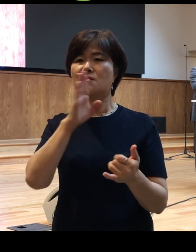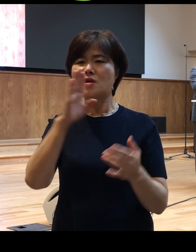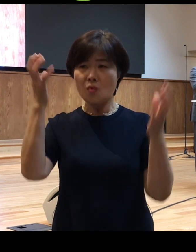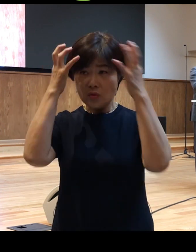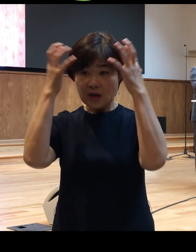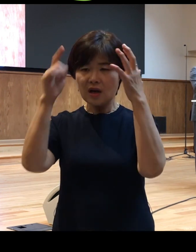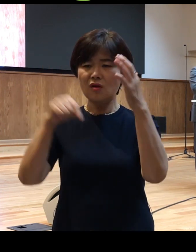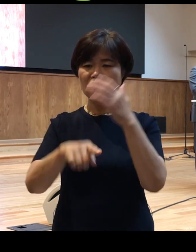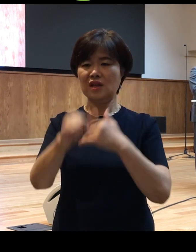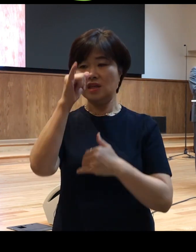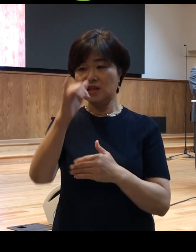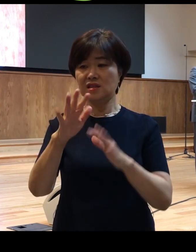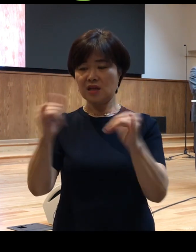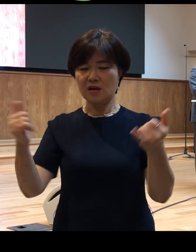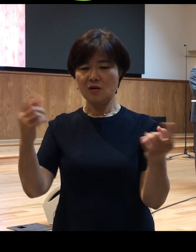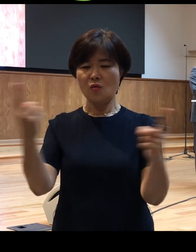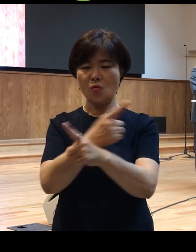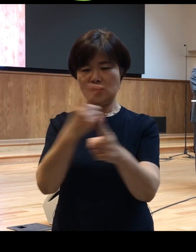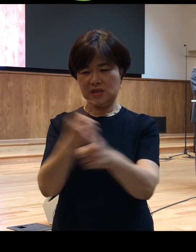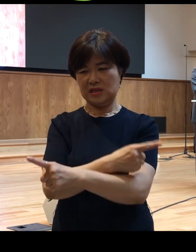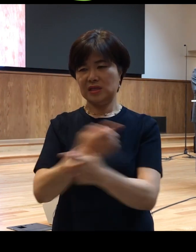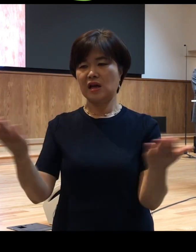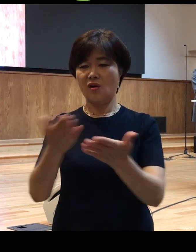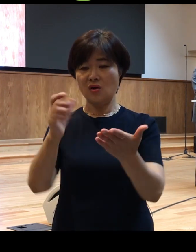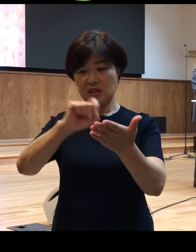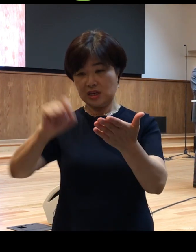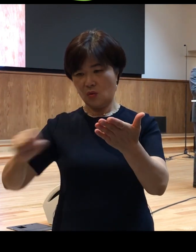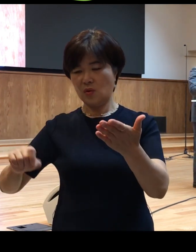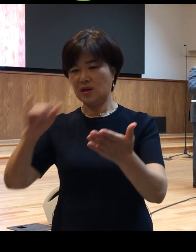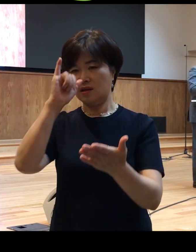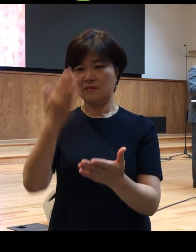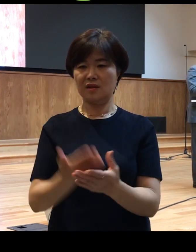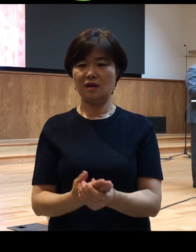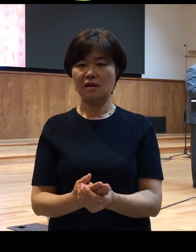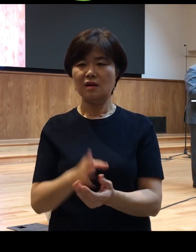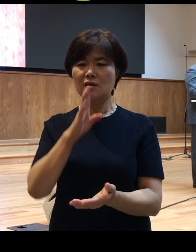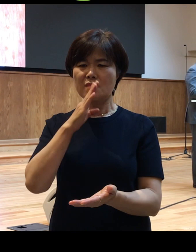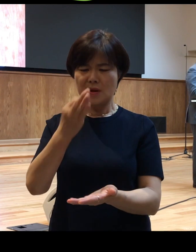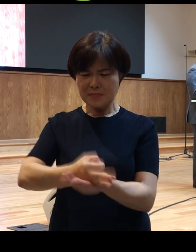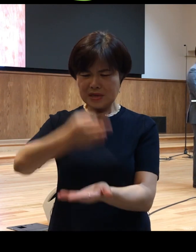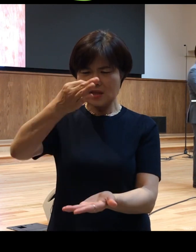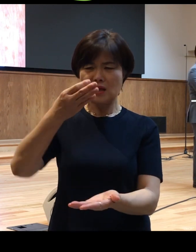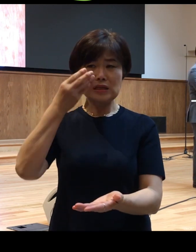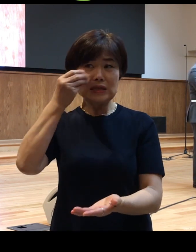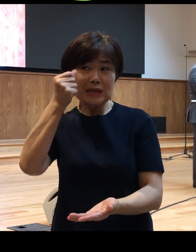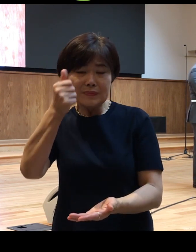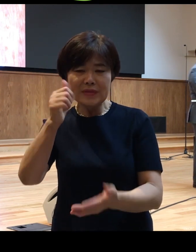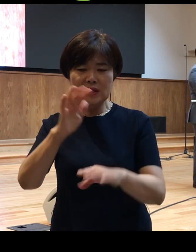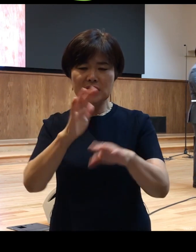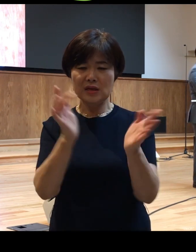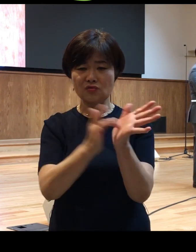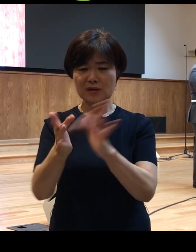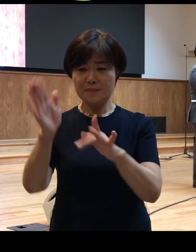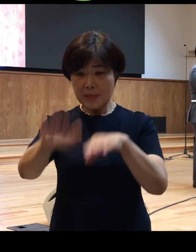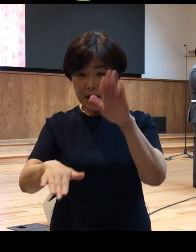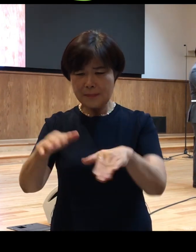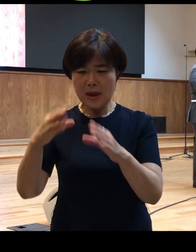고치신 사건을 기록하고 있습니다 그럼 값비싼 향유를 예수님의 발에 붓고 회개의 눈물을